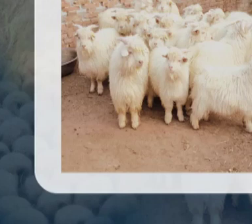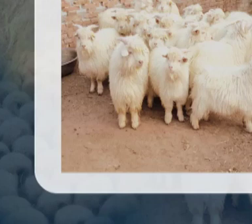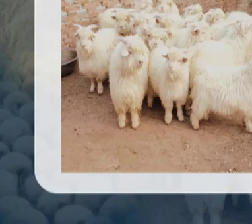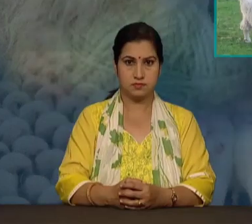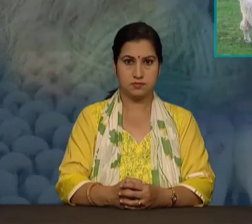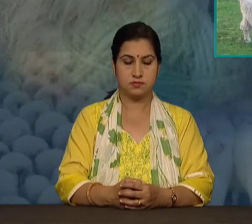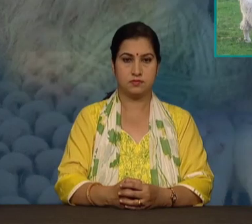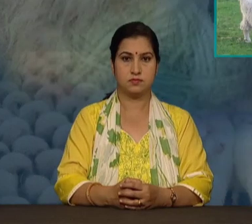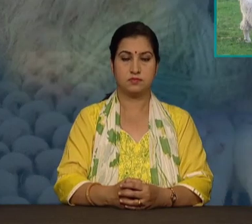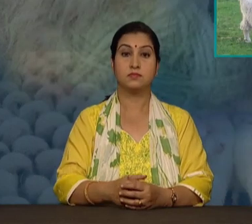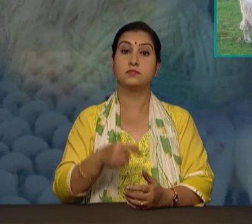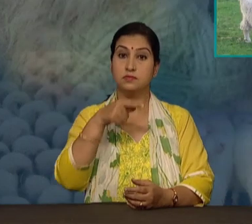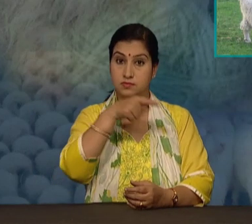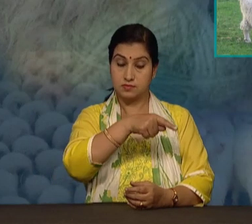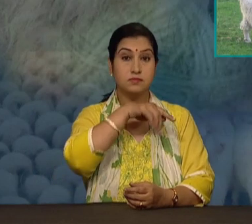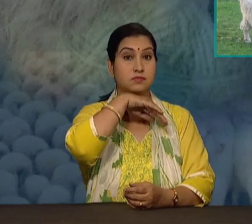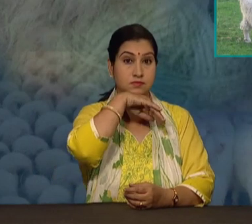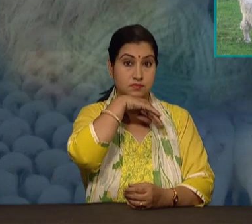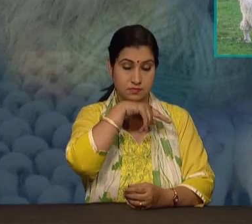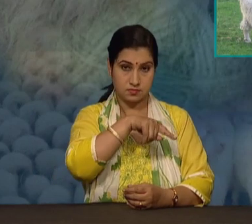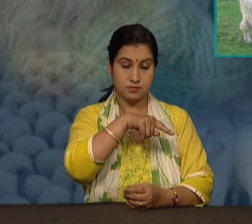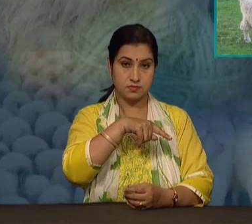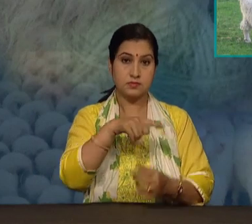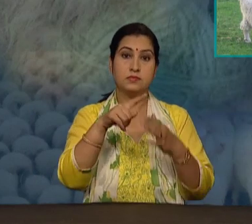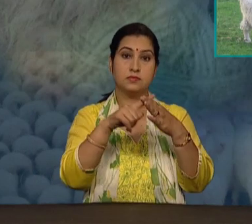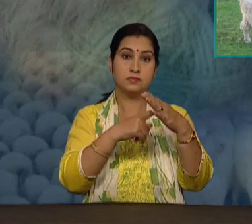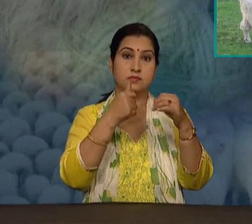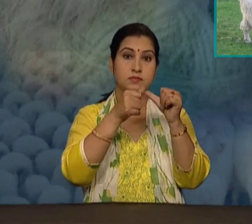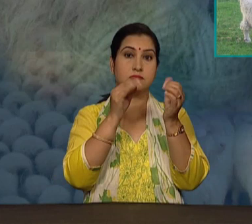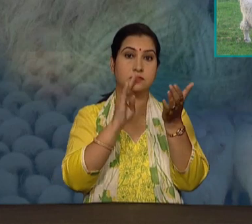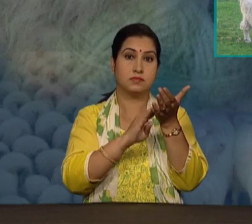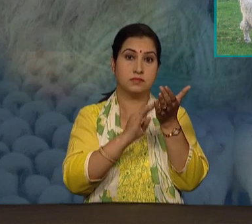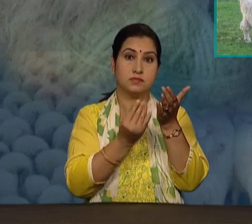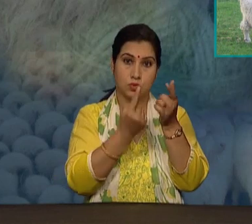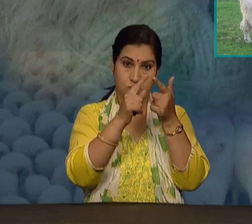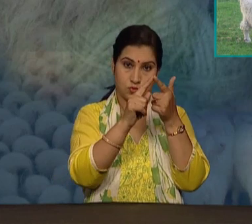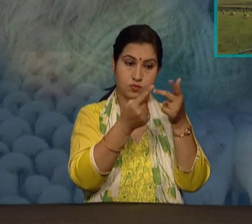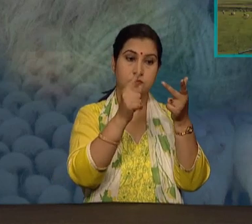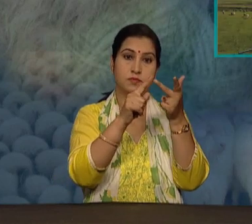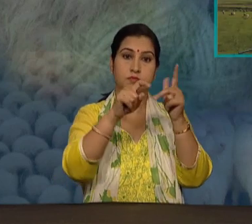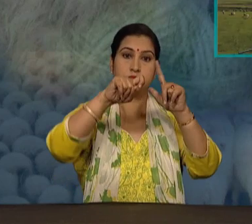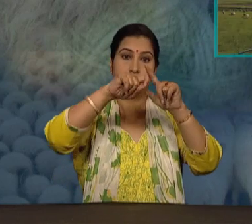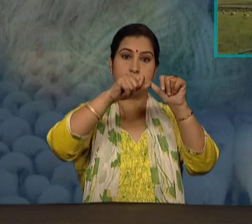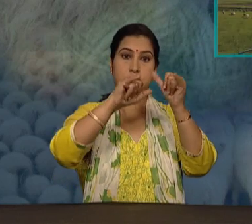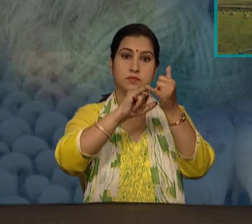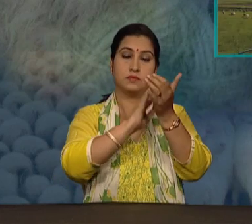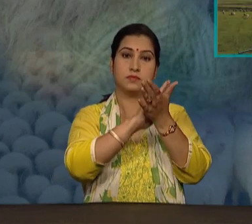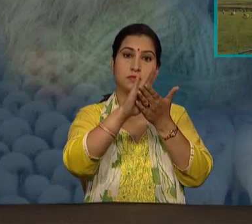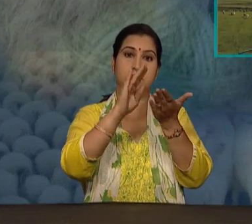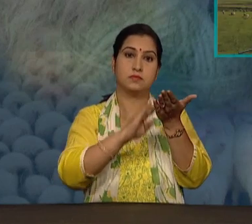यहाँ बकरी, जम्मू वा कश्मीर के पहाड़ी क्षेत्रों में